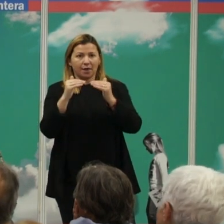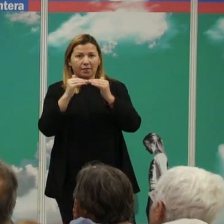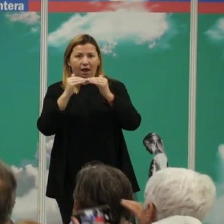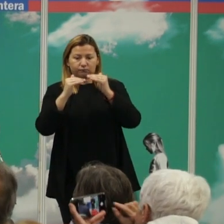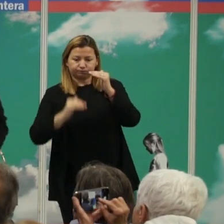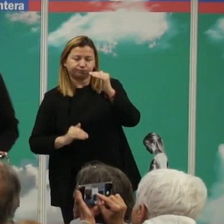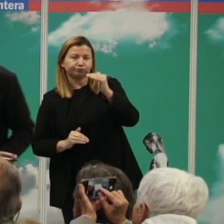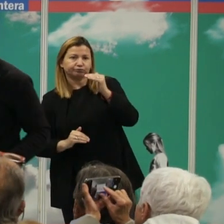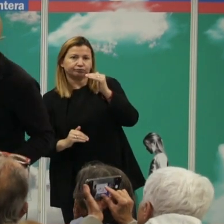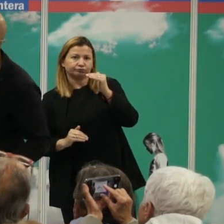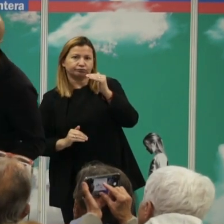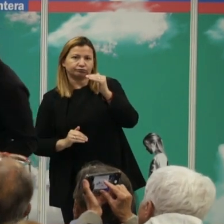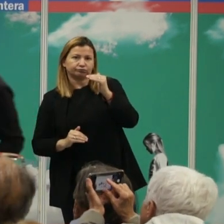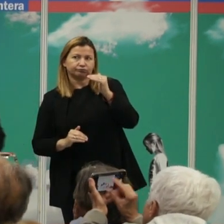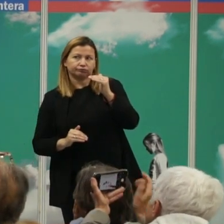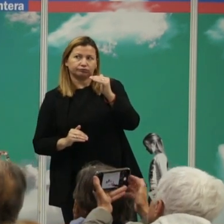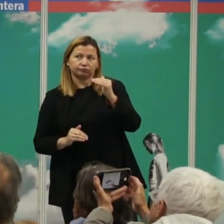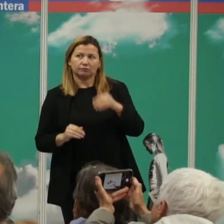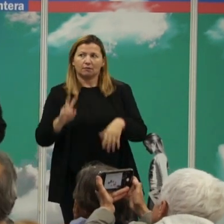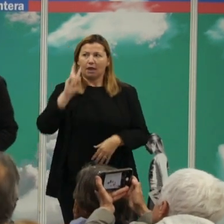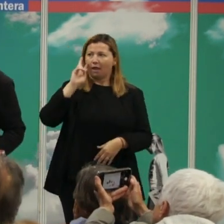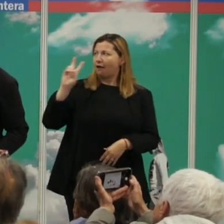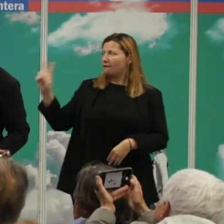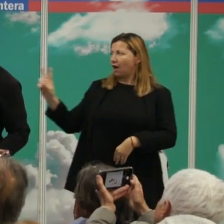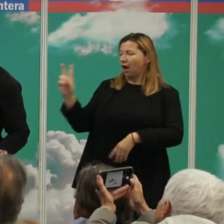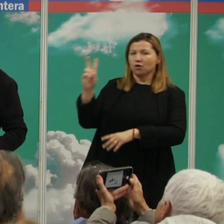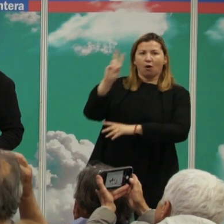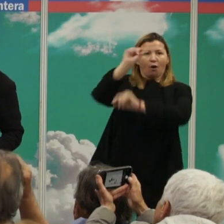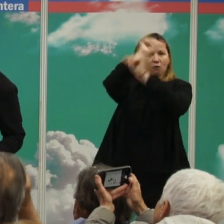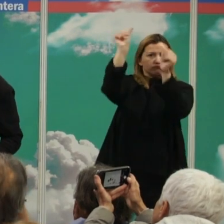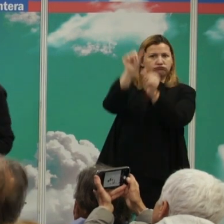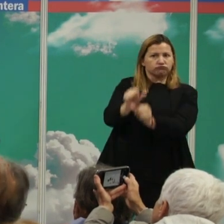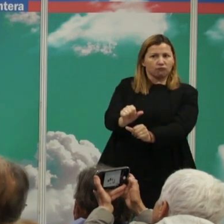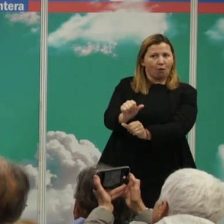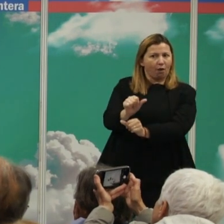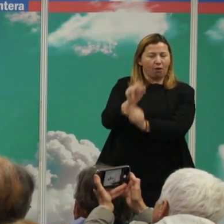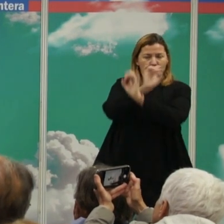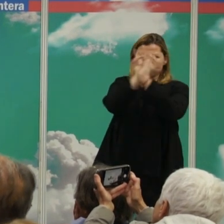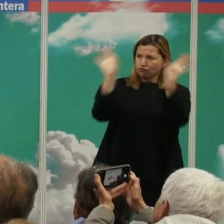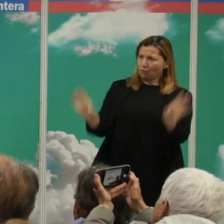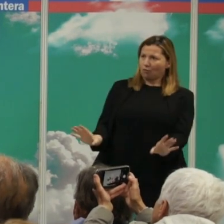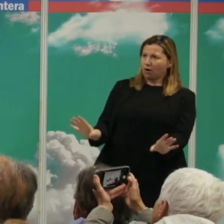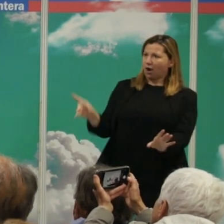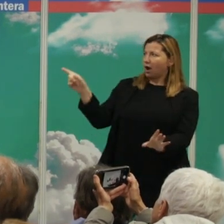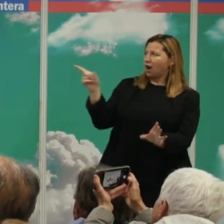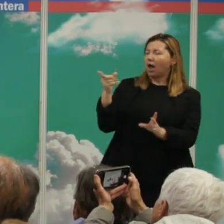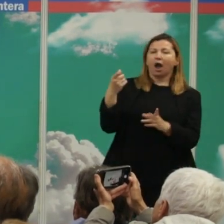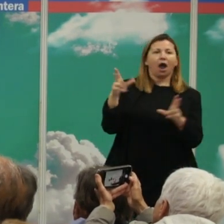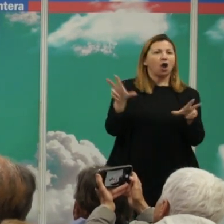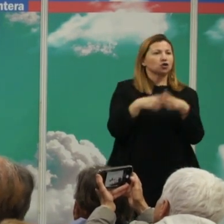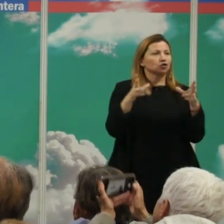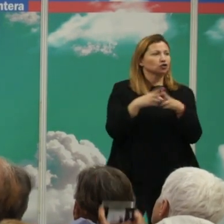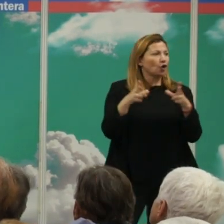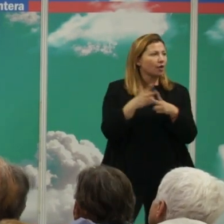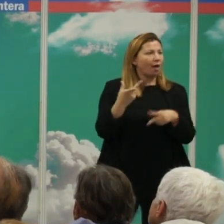esperar por su posición filogenética y fijaros el patrón es clarísimo y además es impresionante la sociedad es antigua tanto en